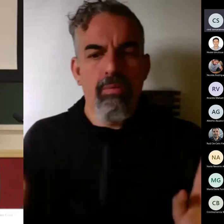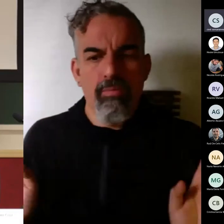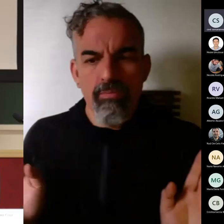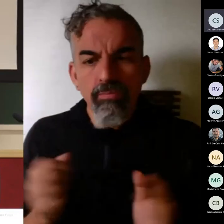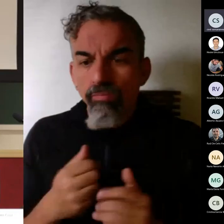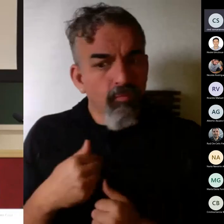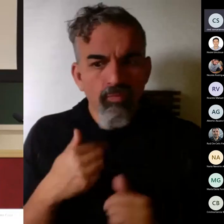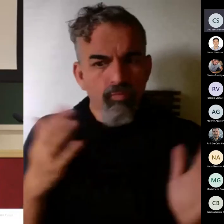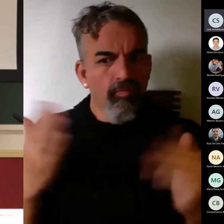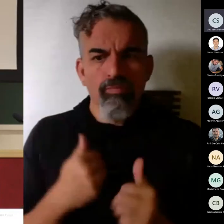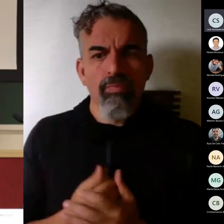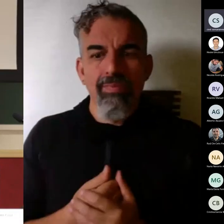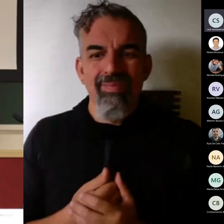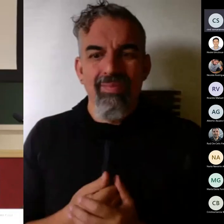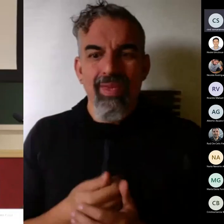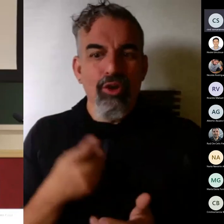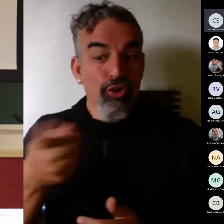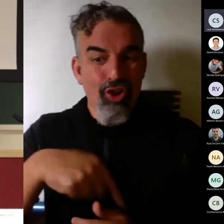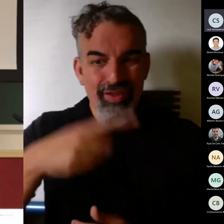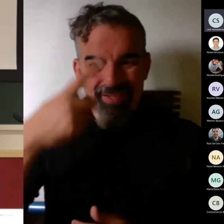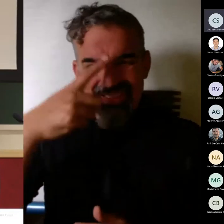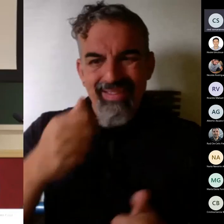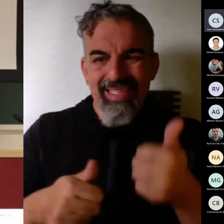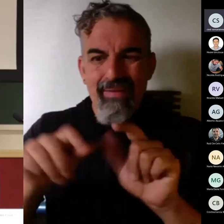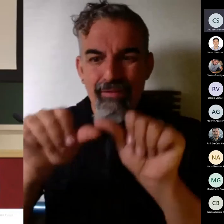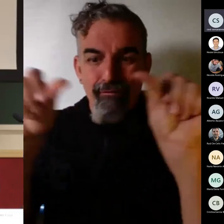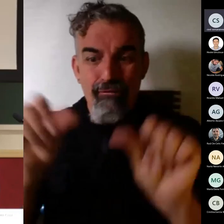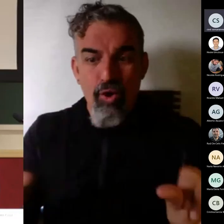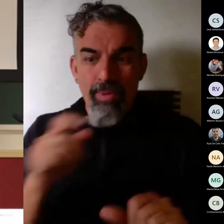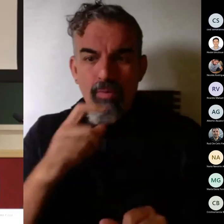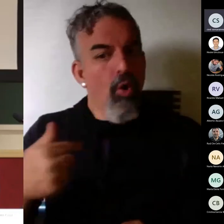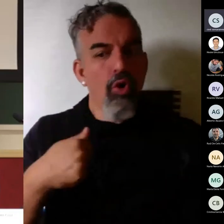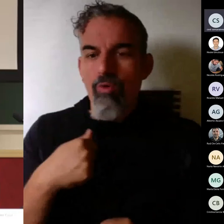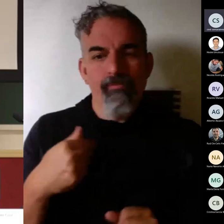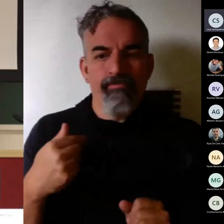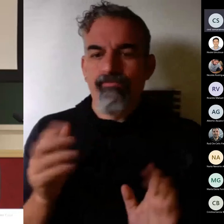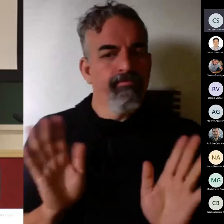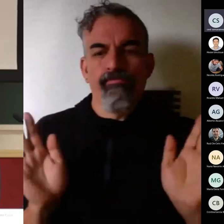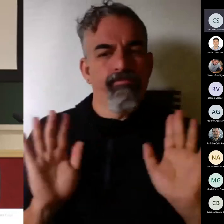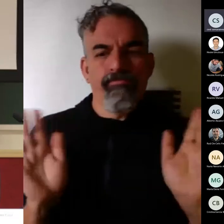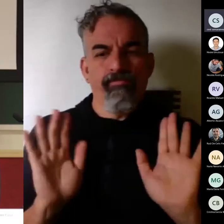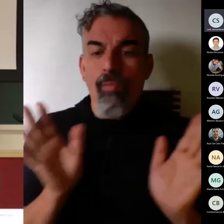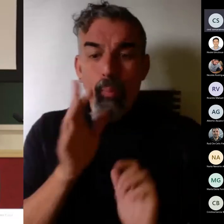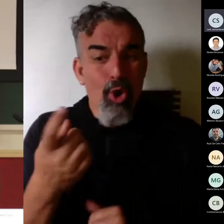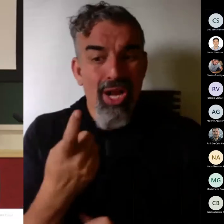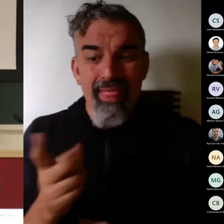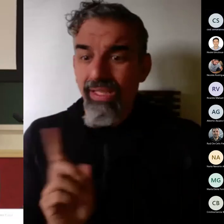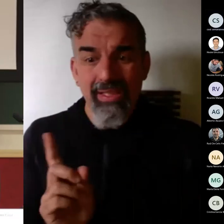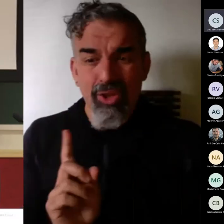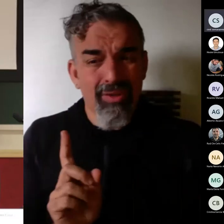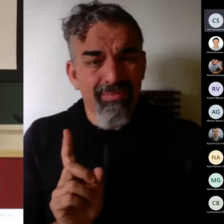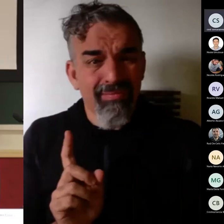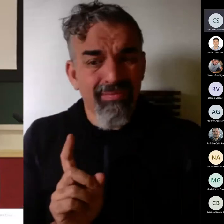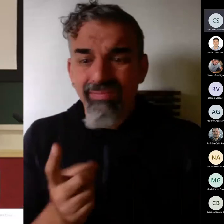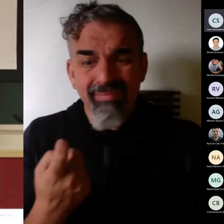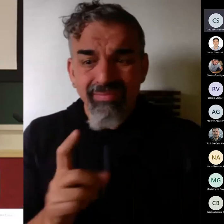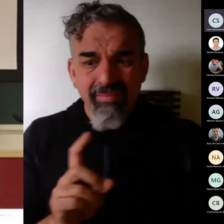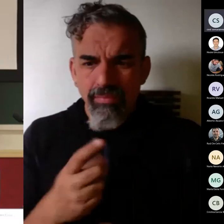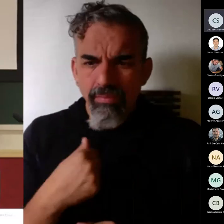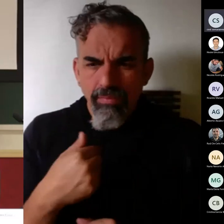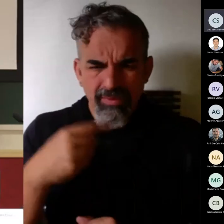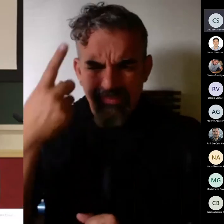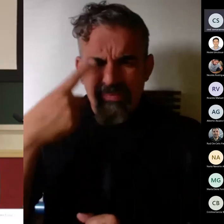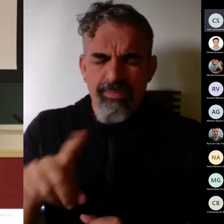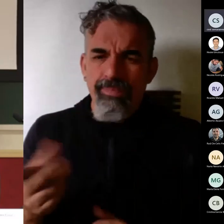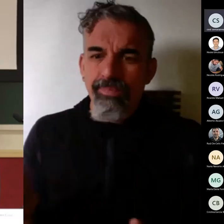tipo que todo el mundo tiene en mente yo no hago exámenes porque no lo necesito es otra cosa que